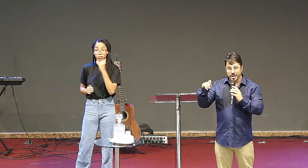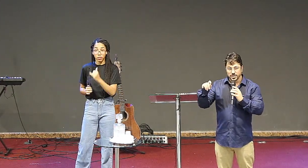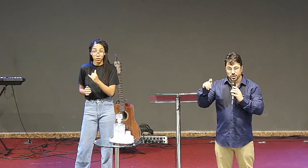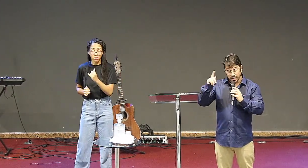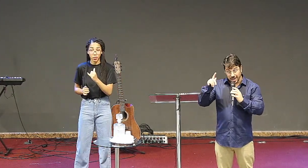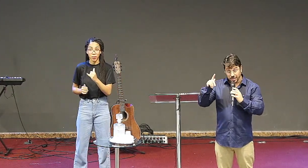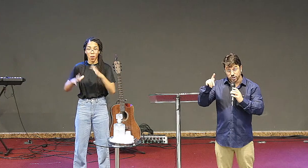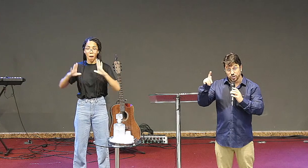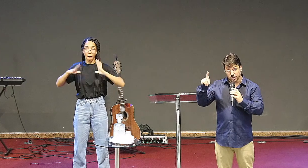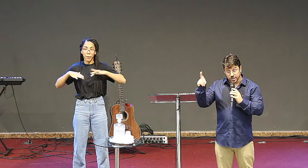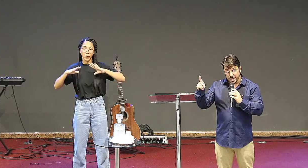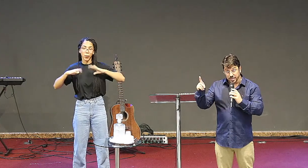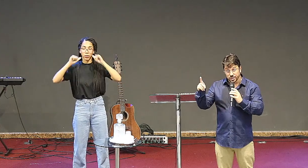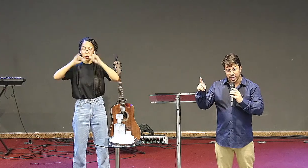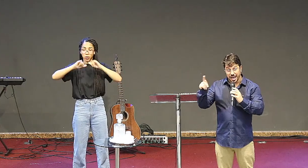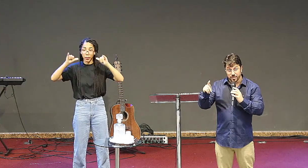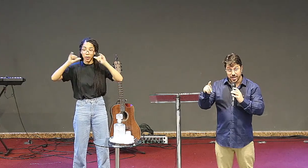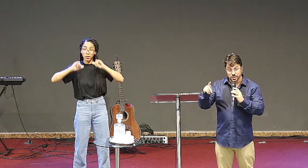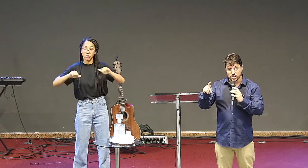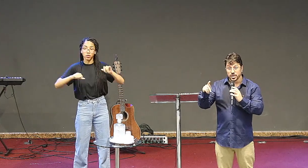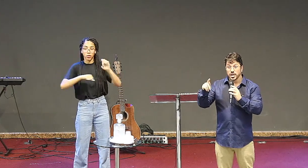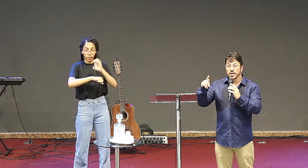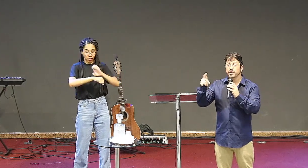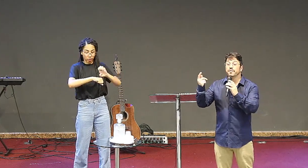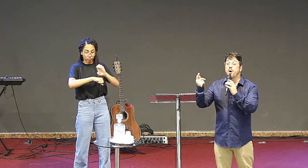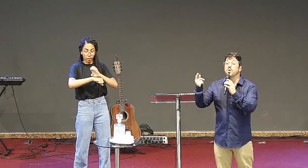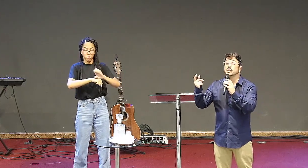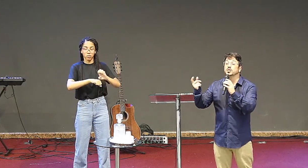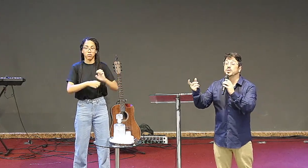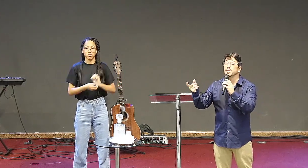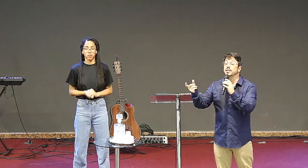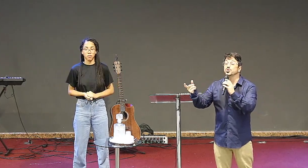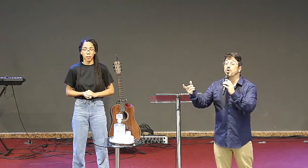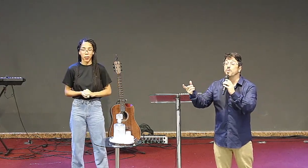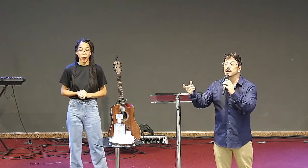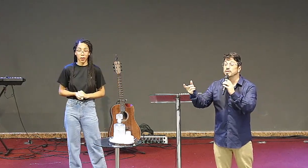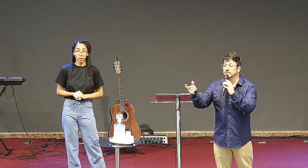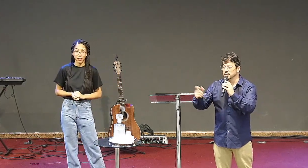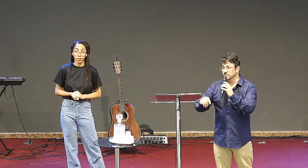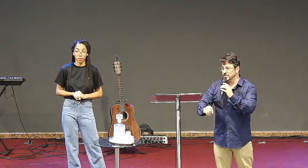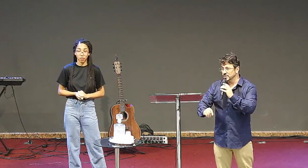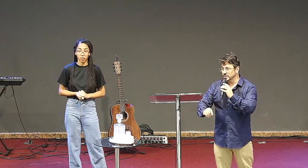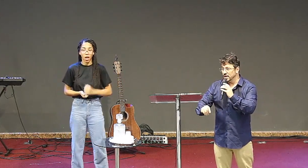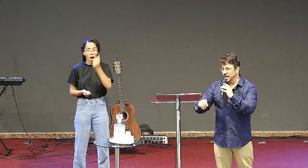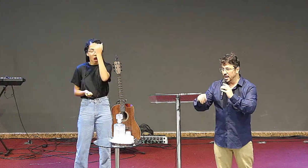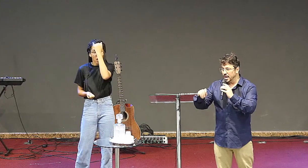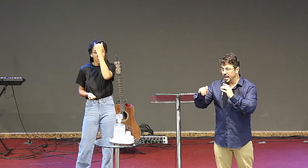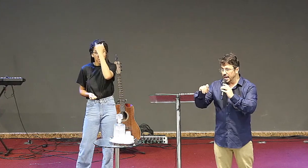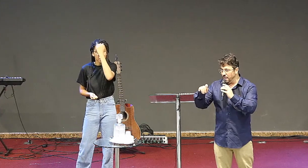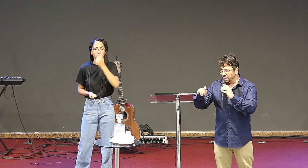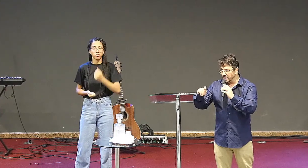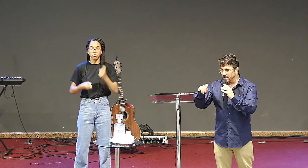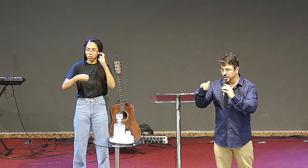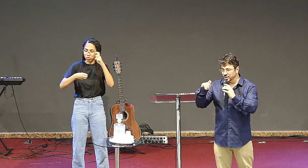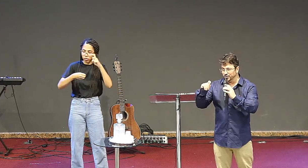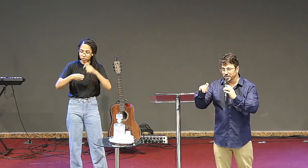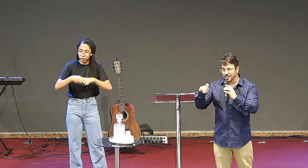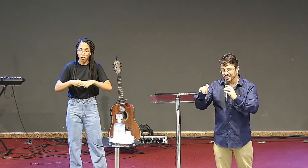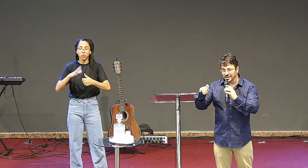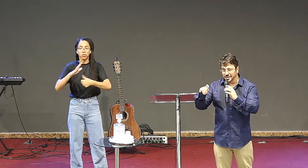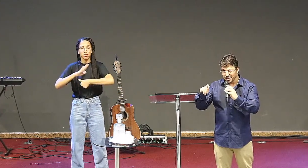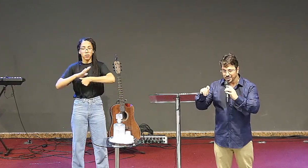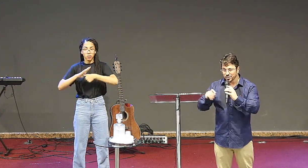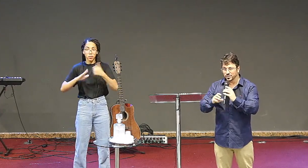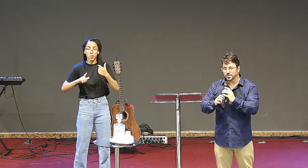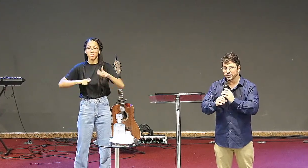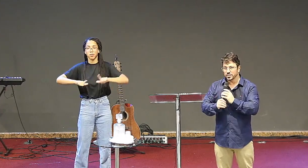arrepende-te lembra-te de onde caíste arrepende-te e volta as primeiras obras é hora de você